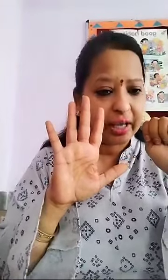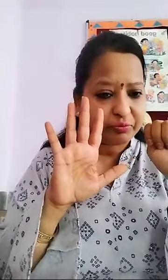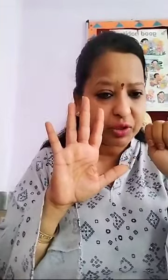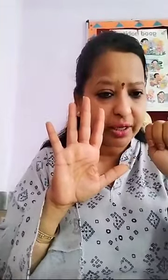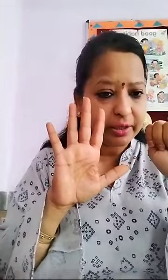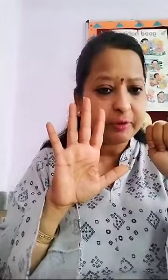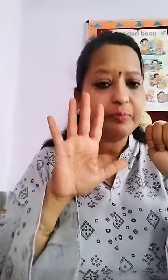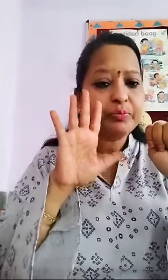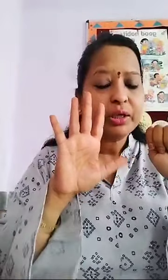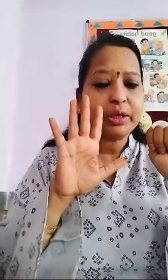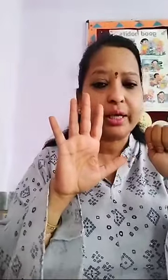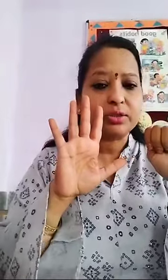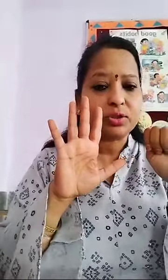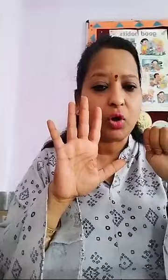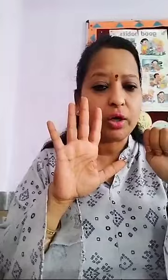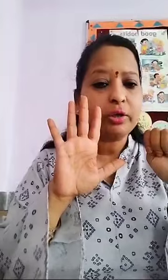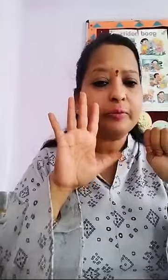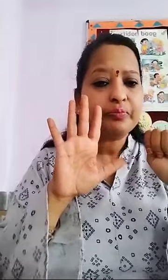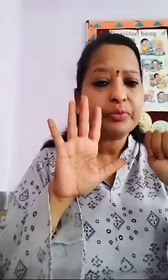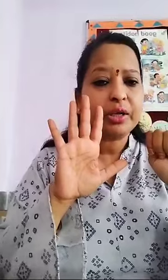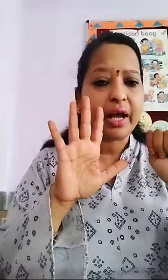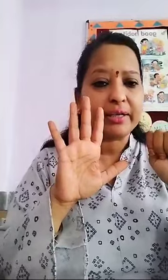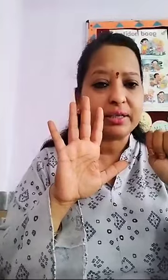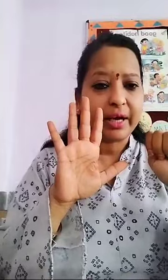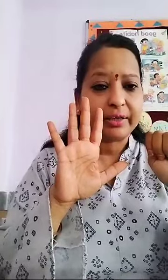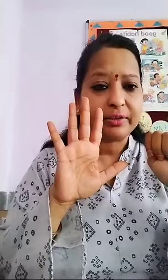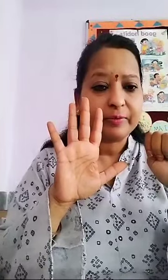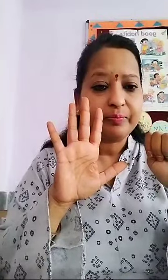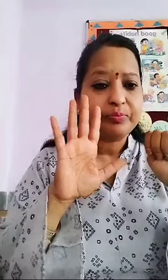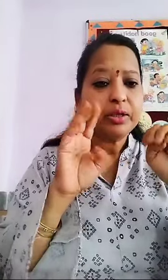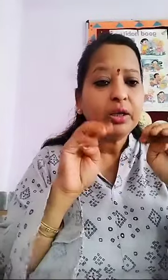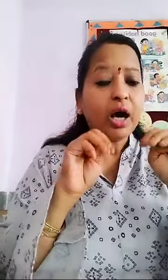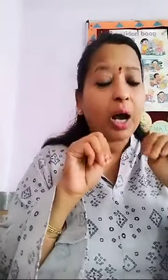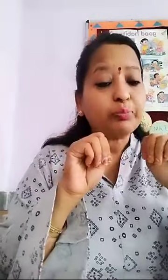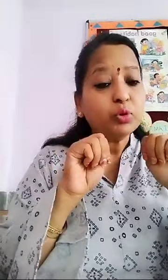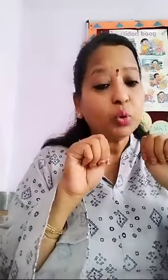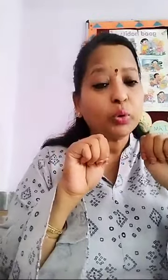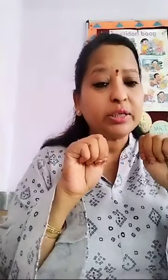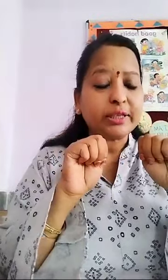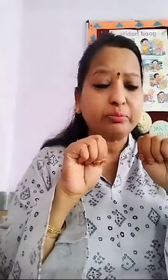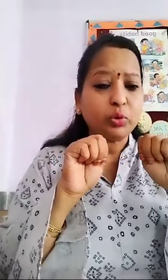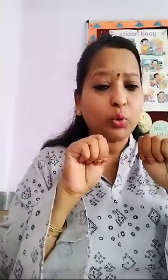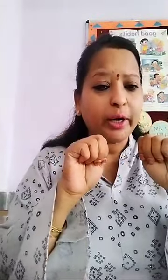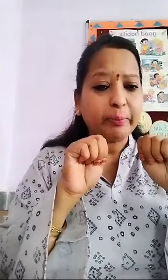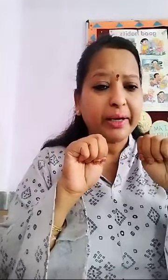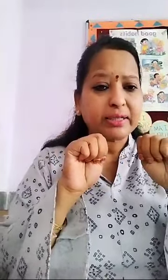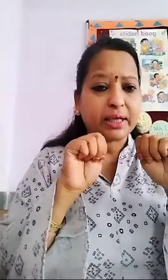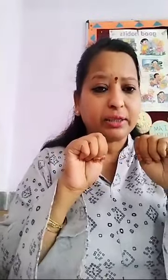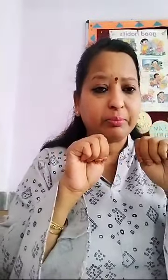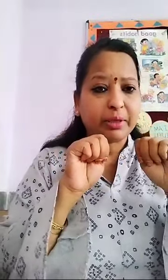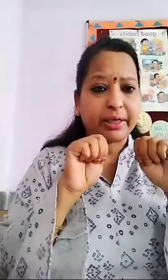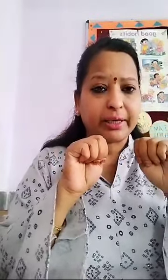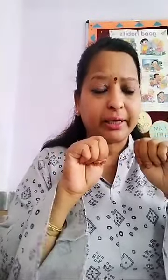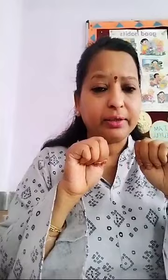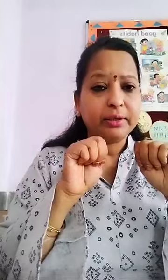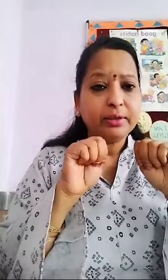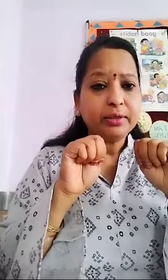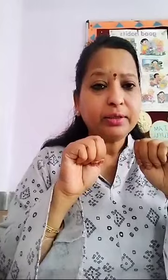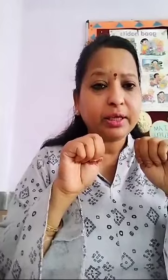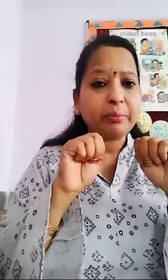Tense on right hand अब दोनो डिजिट दोनो एंड पर एक साथ नंबर करेंगे ठीके में आपका नंबर